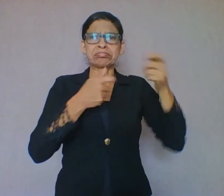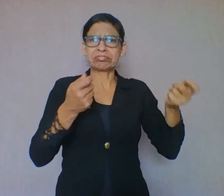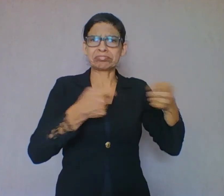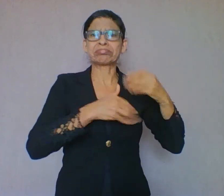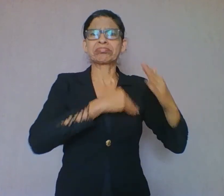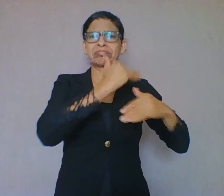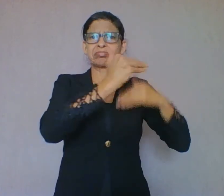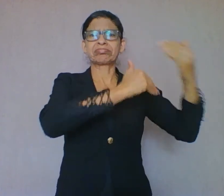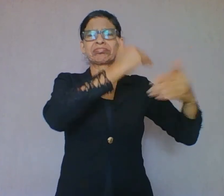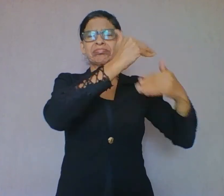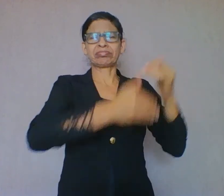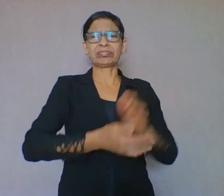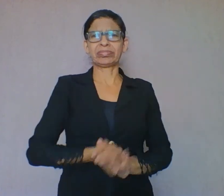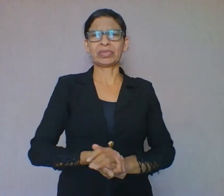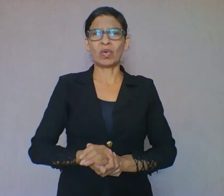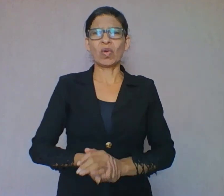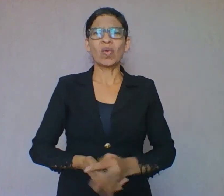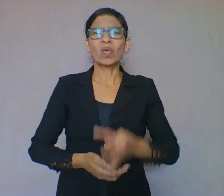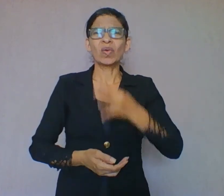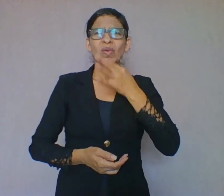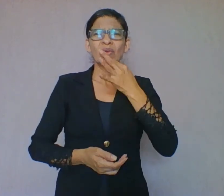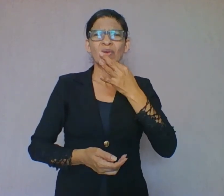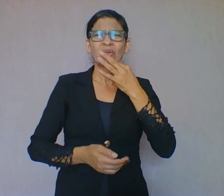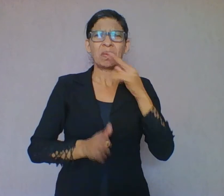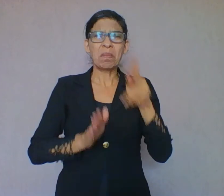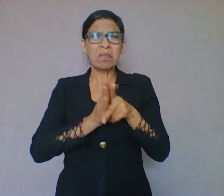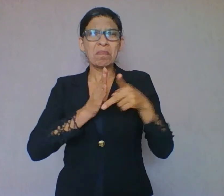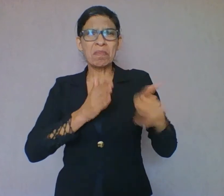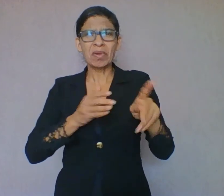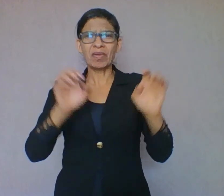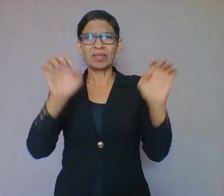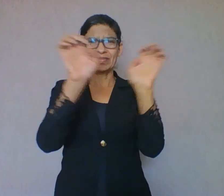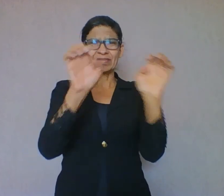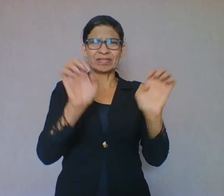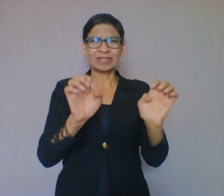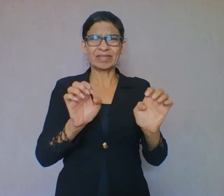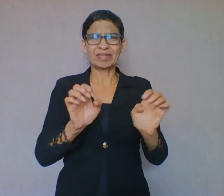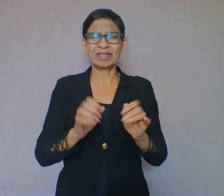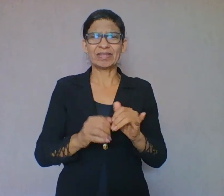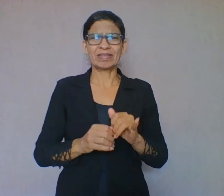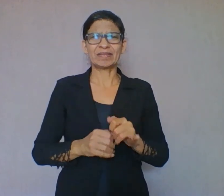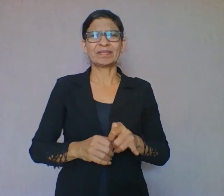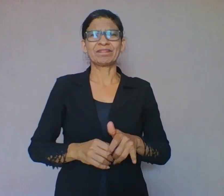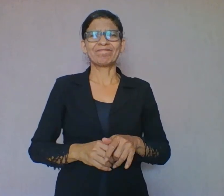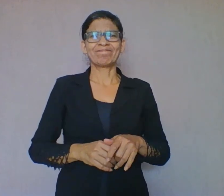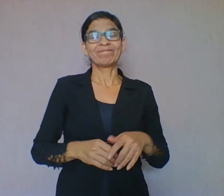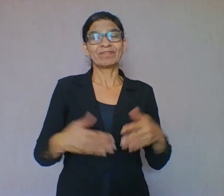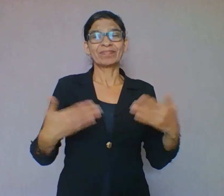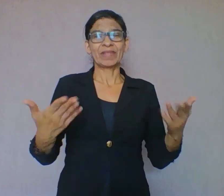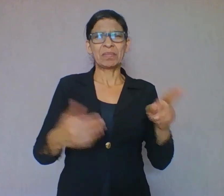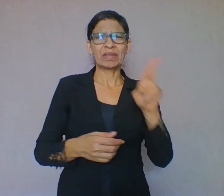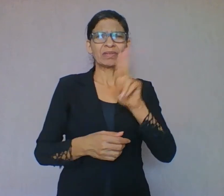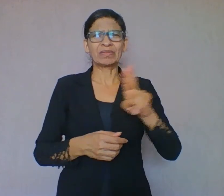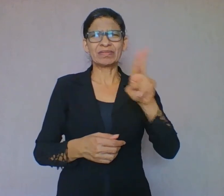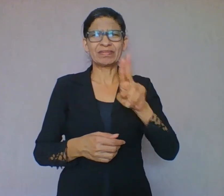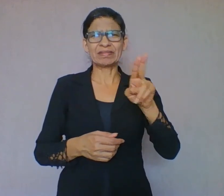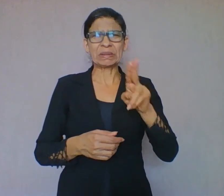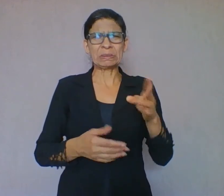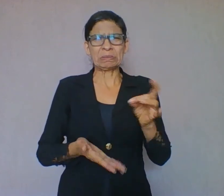conhecimento de suas estruturas e formas de discurso, bem como de seus usos. É o conhecimento textual que permite